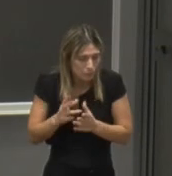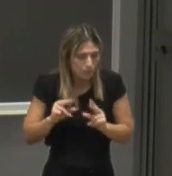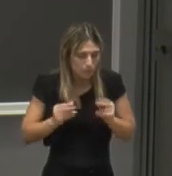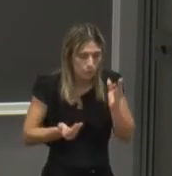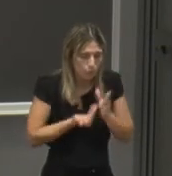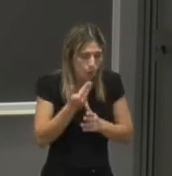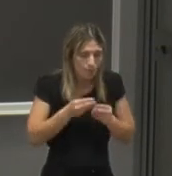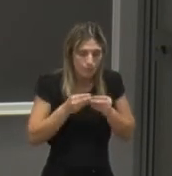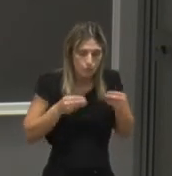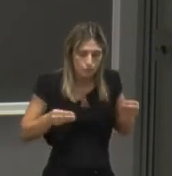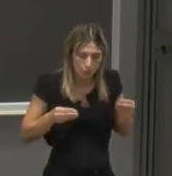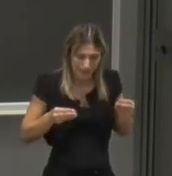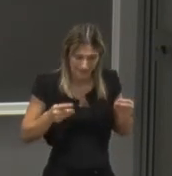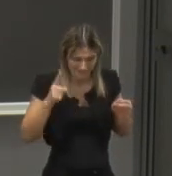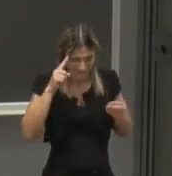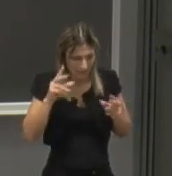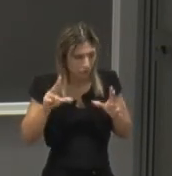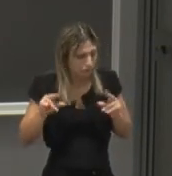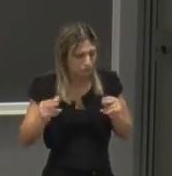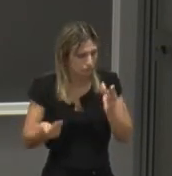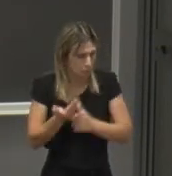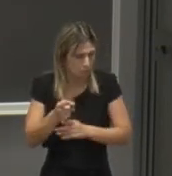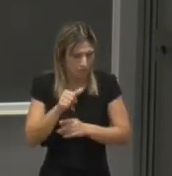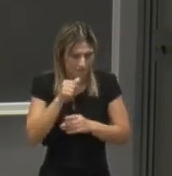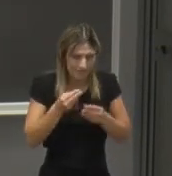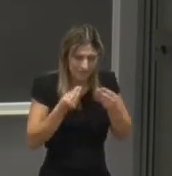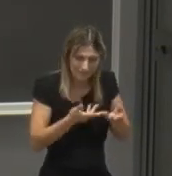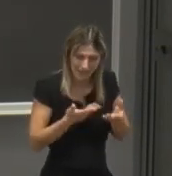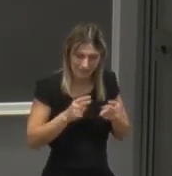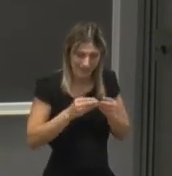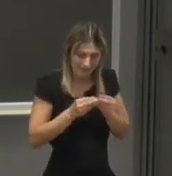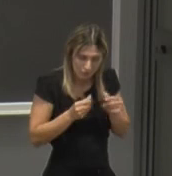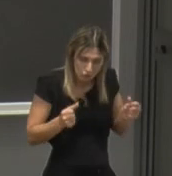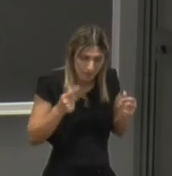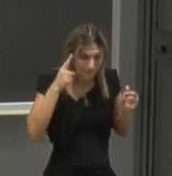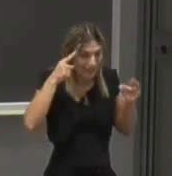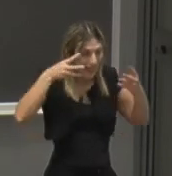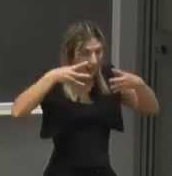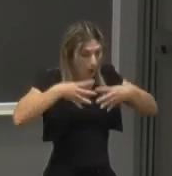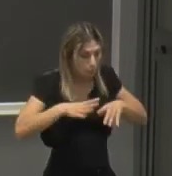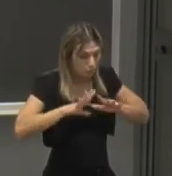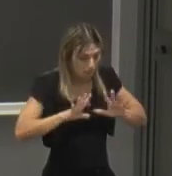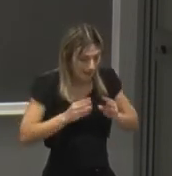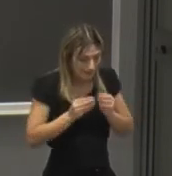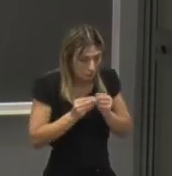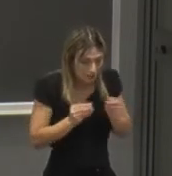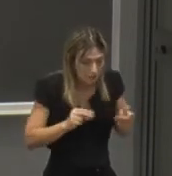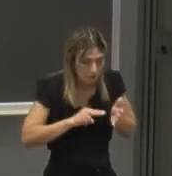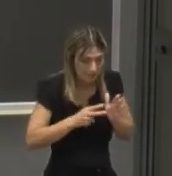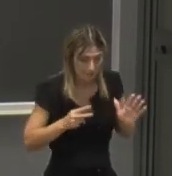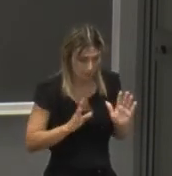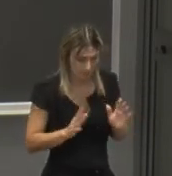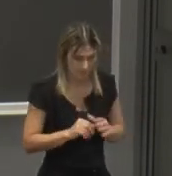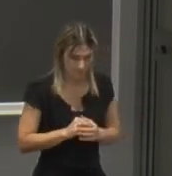strumenti teorici per appunto risolvere in modo automatico problemi in svariati